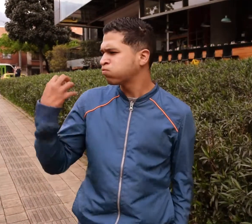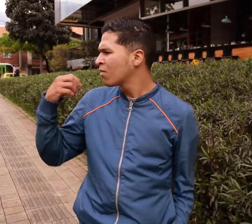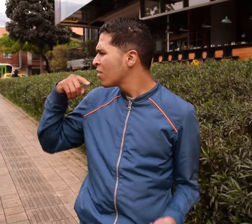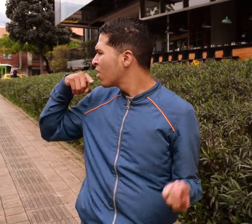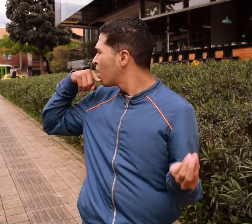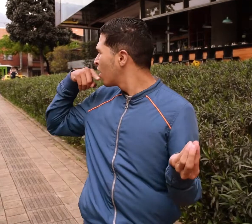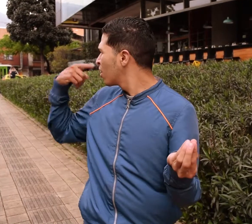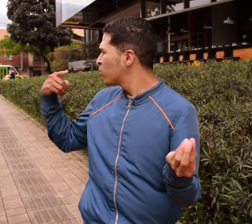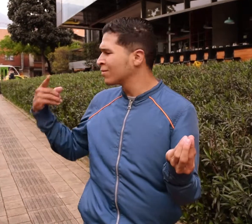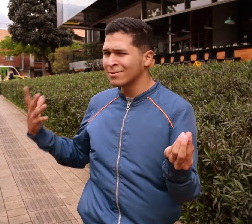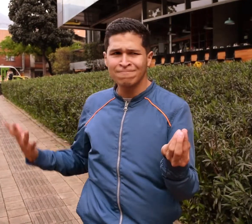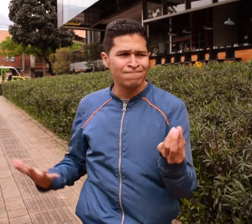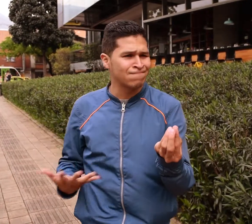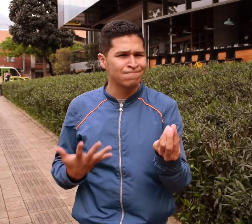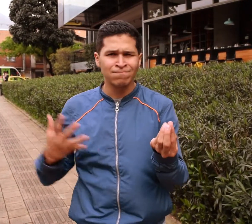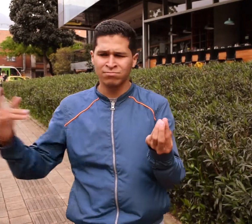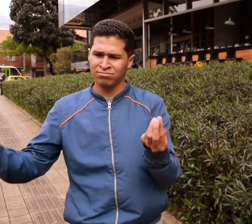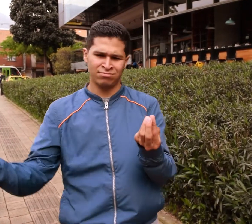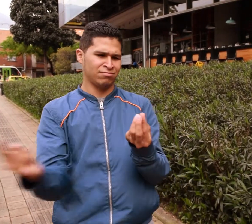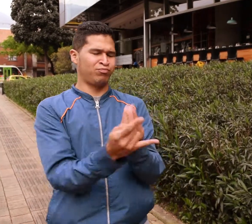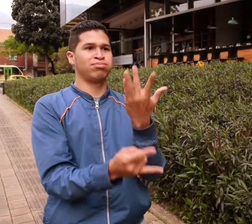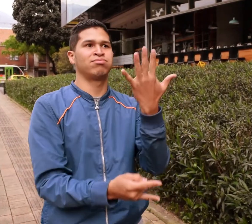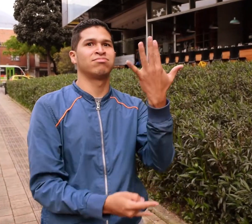El amanecer de las lenguas ancestrales en la universidad.